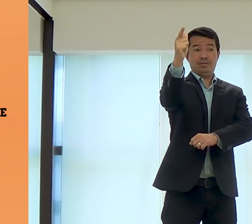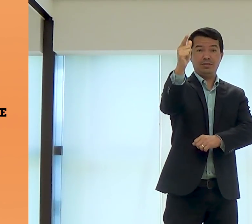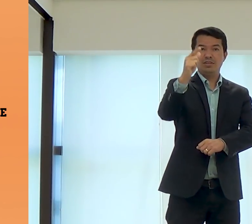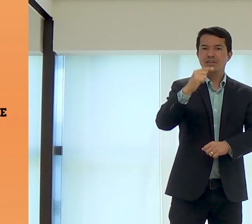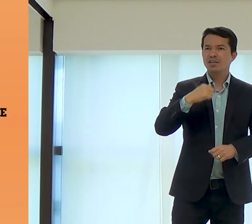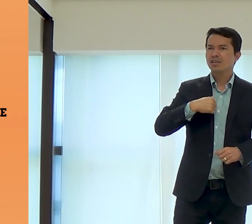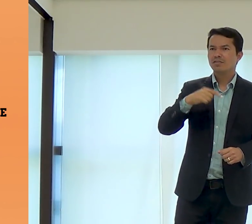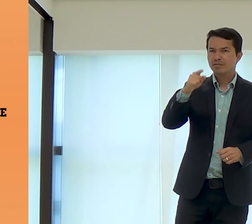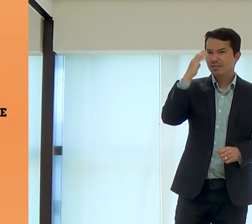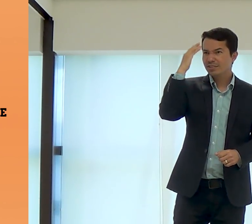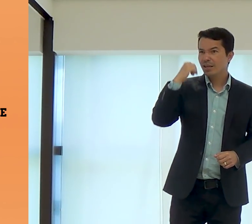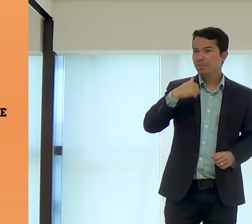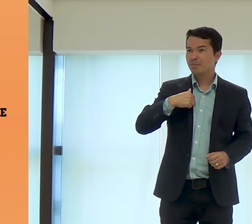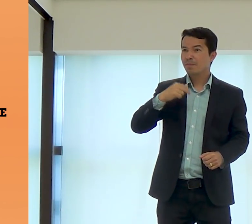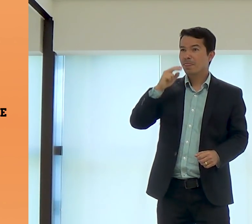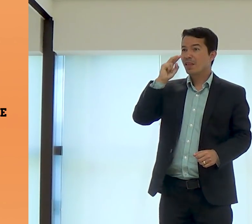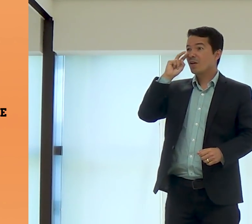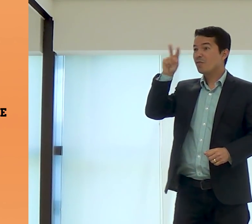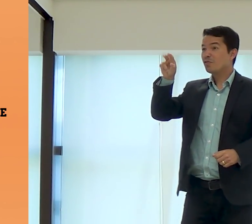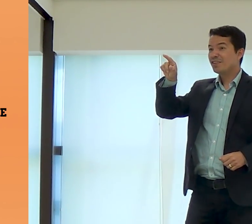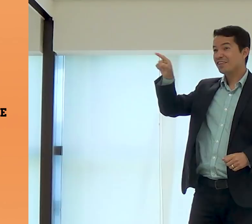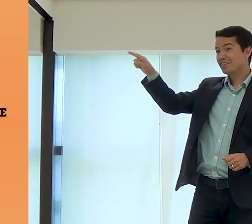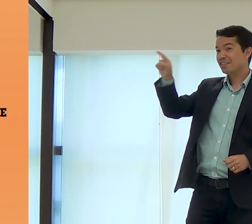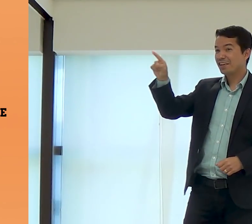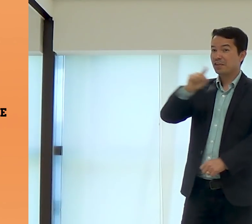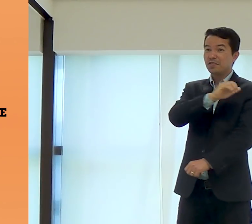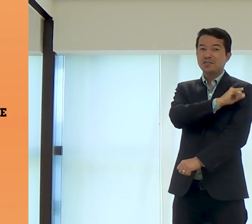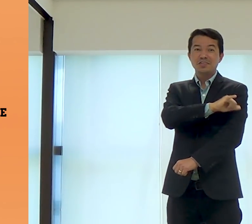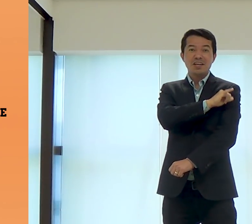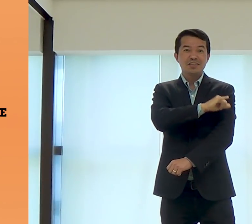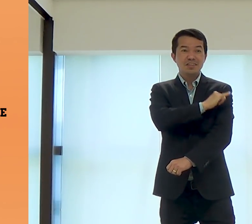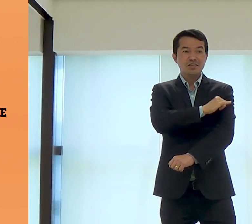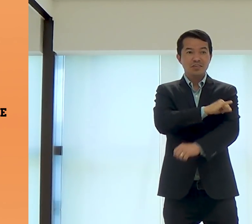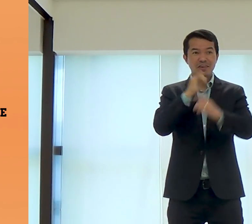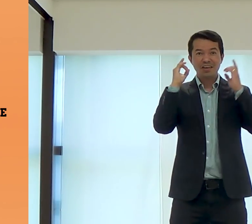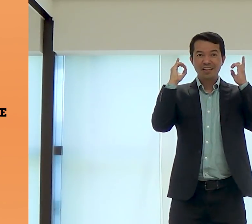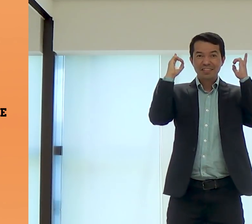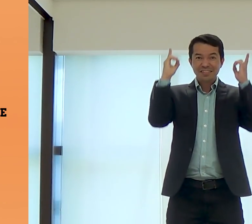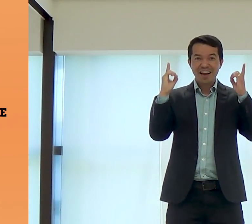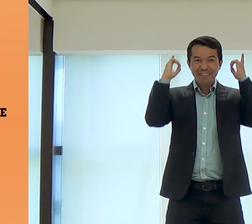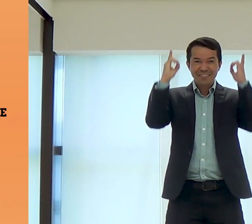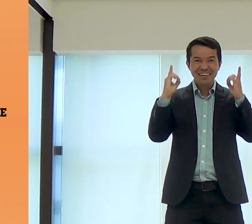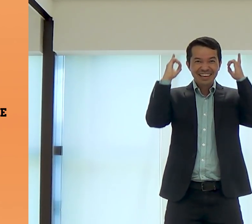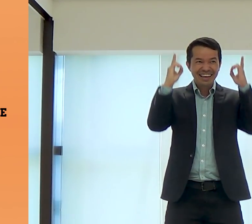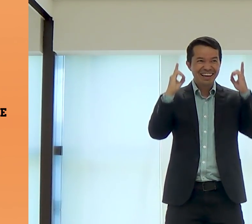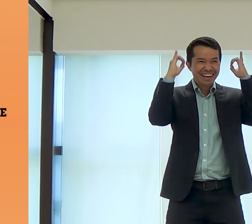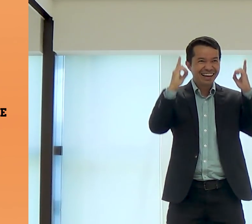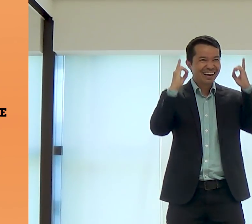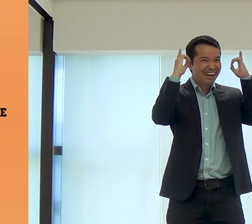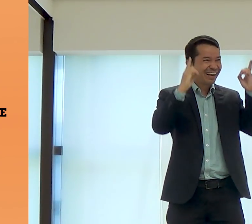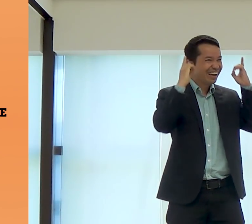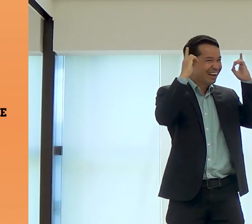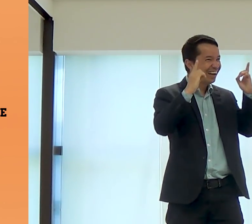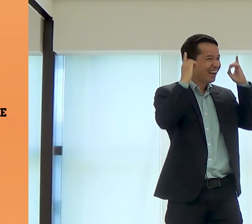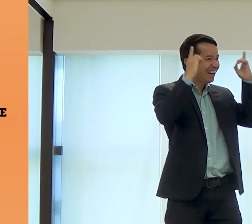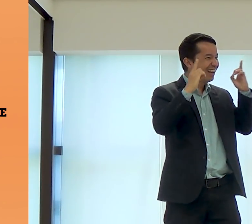Esse outro sinal, essa outra variação. eu vi, então, lá no Rio de Janeiro esse sinal, Davi.